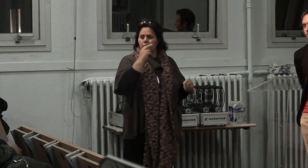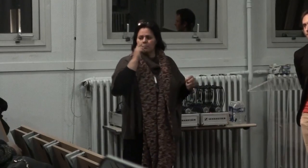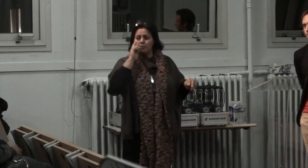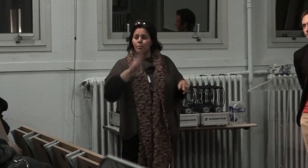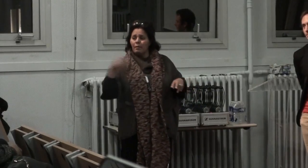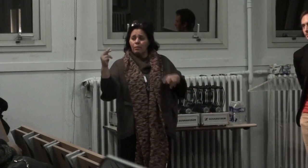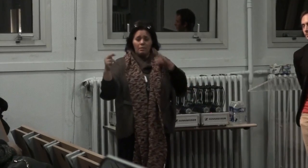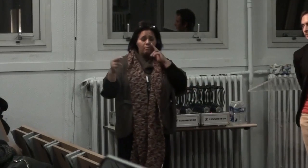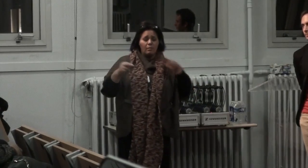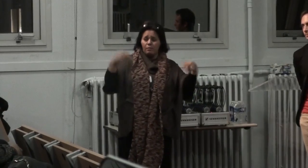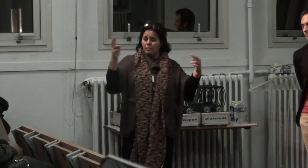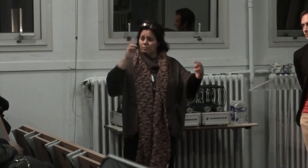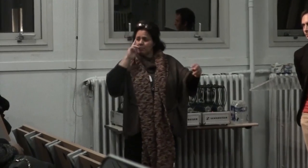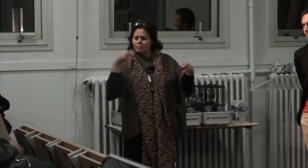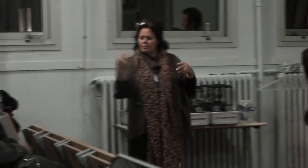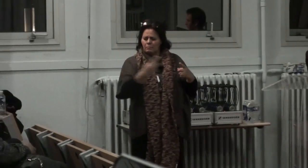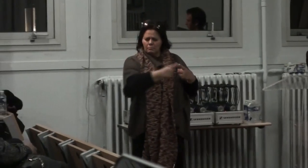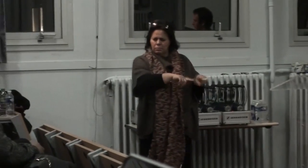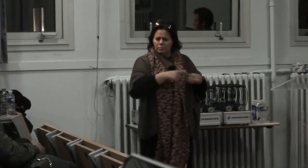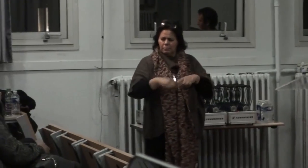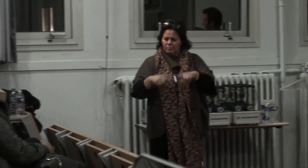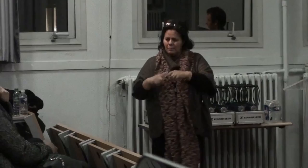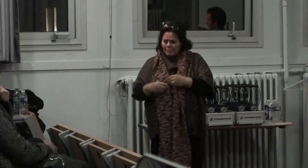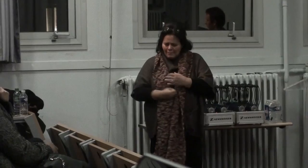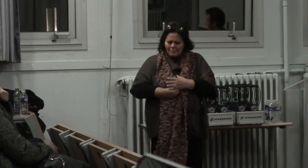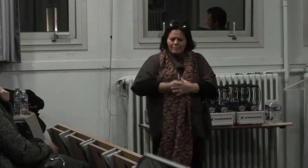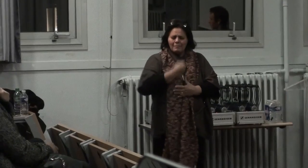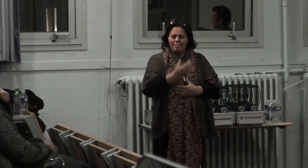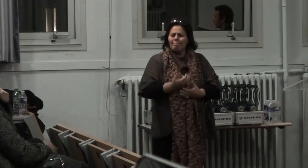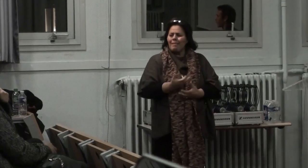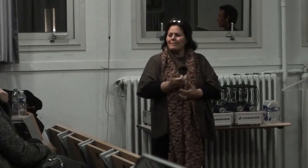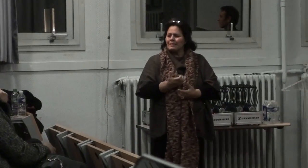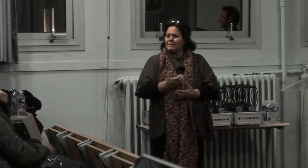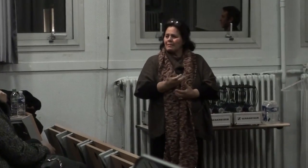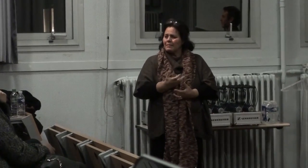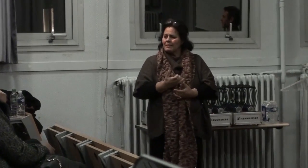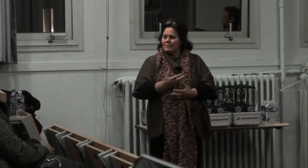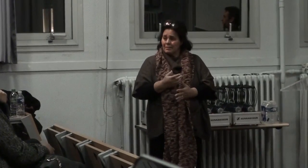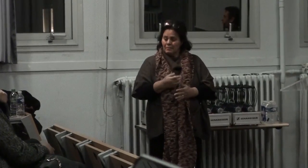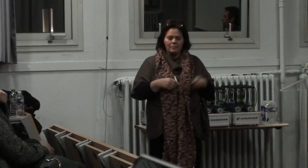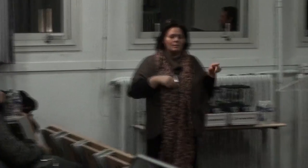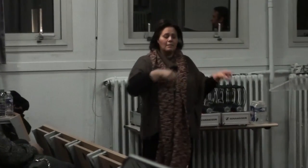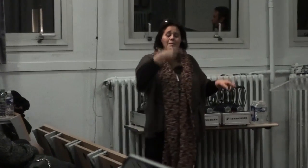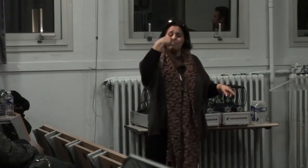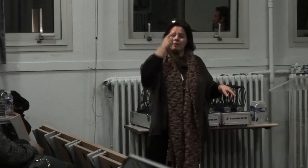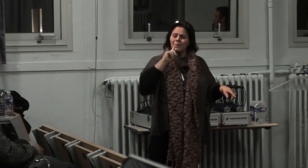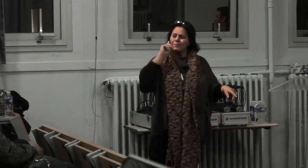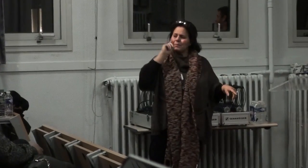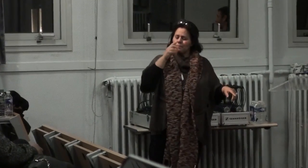par trois catégories et je trouve qu'il des points de vue pour chacune de ces catégories très très différents et donc les